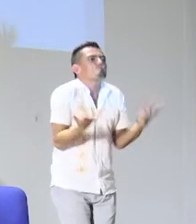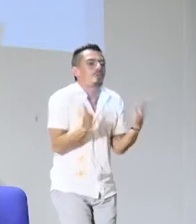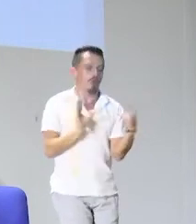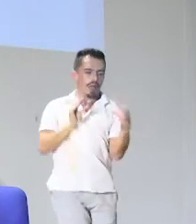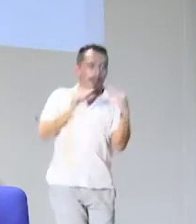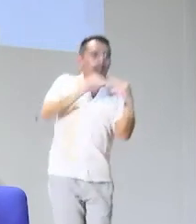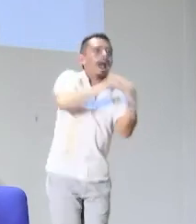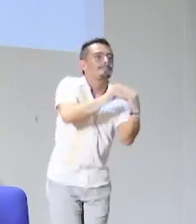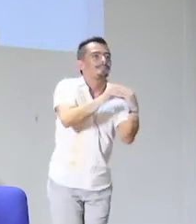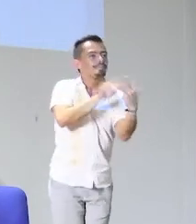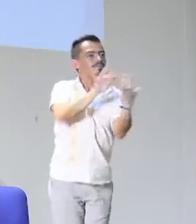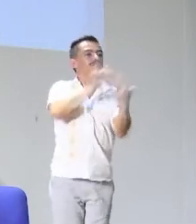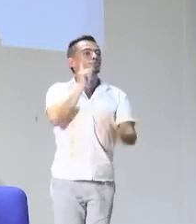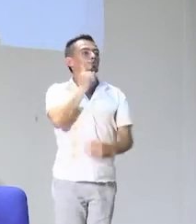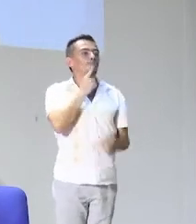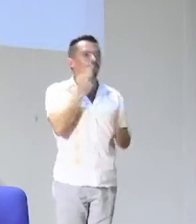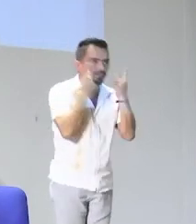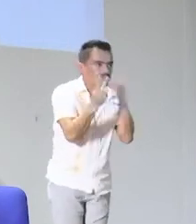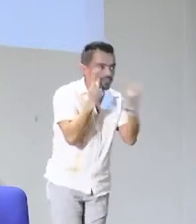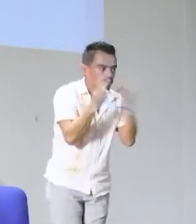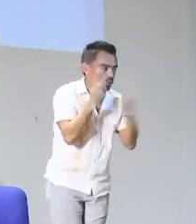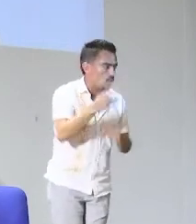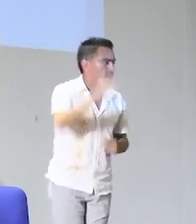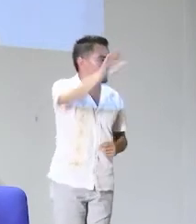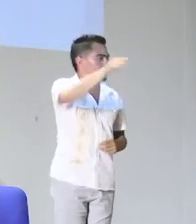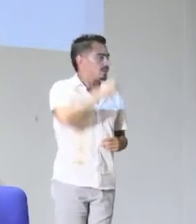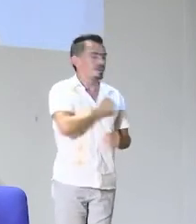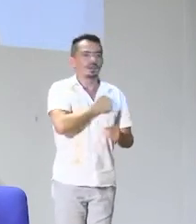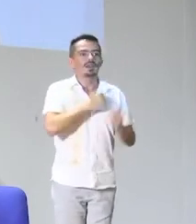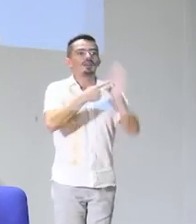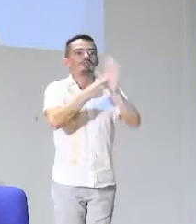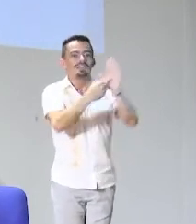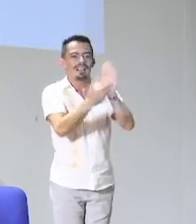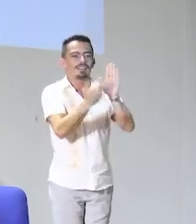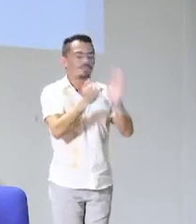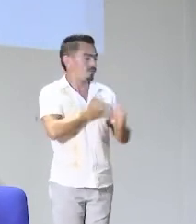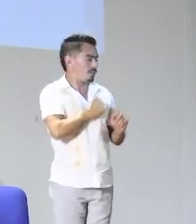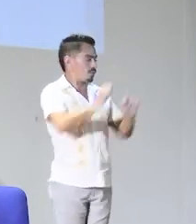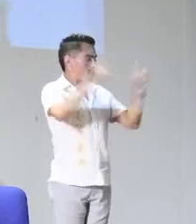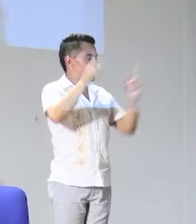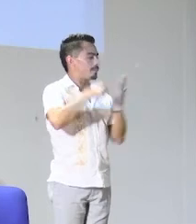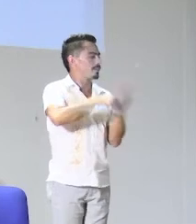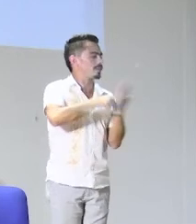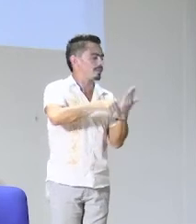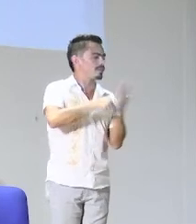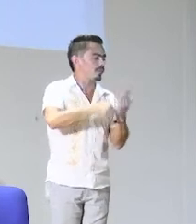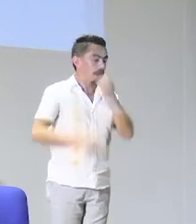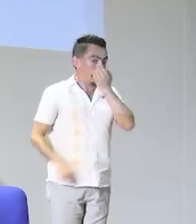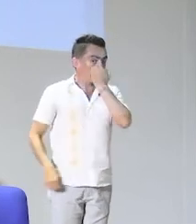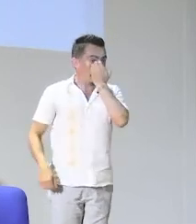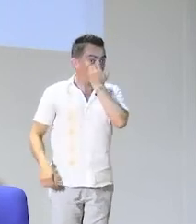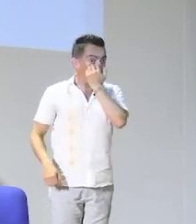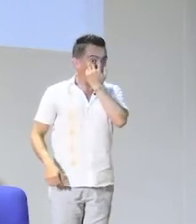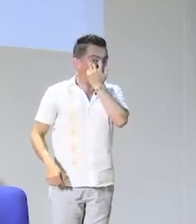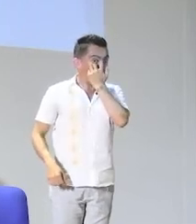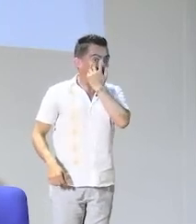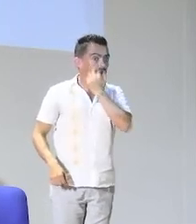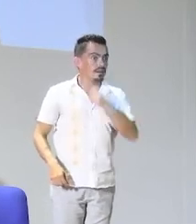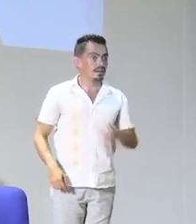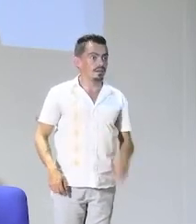vamos a tomar el primer nivel, ¿sí? Y hicimos en este libro una adaptación visogestual, ¿sí? Precisamente de la